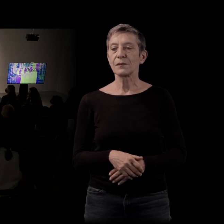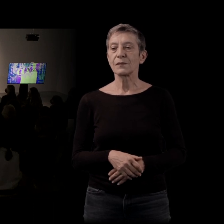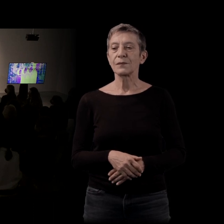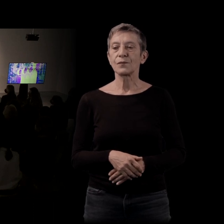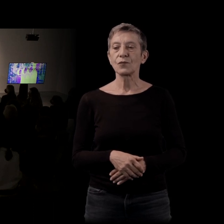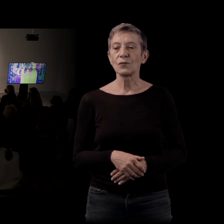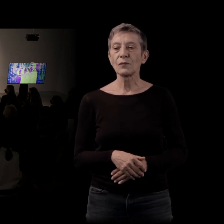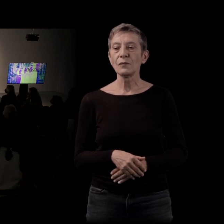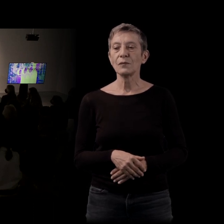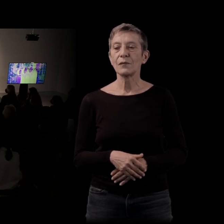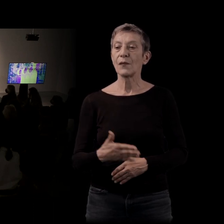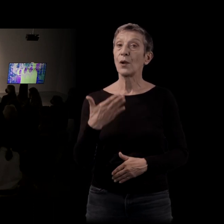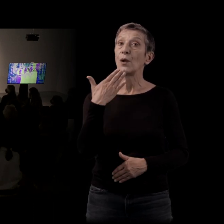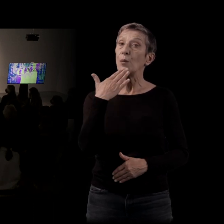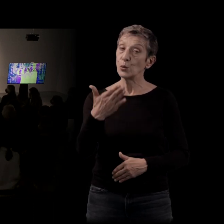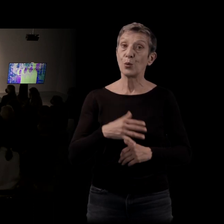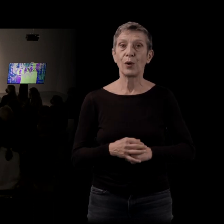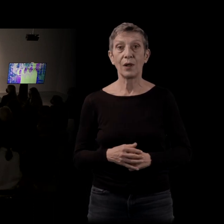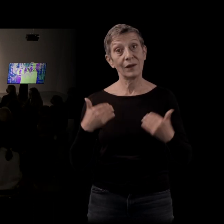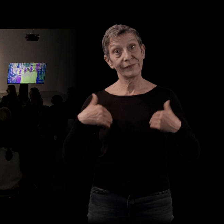Bonjour. Bonjour. Je suis sociologue. Ah, non.